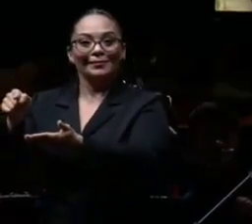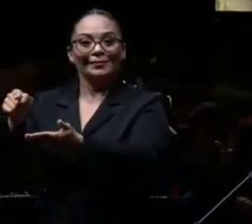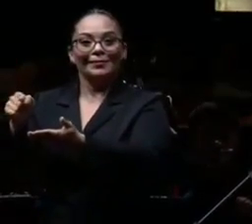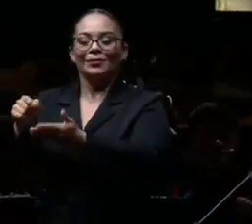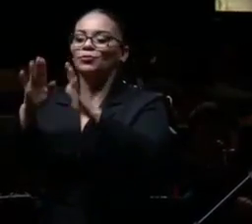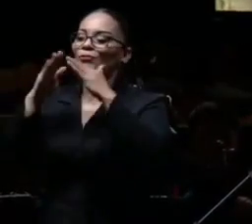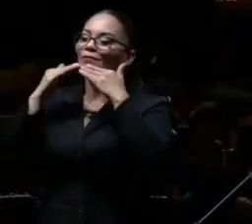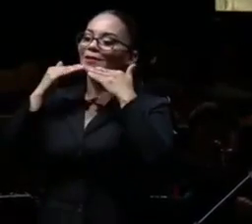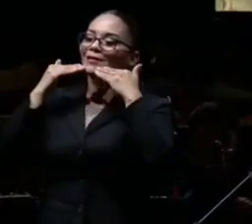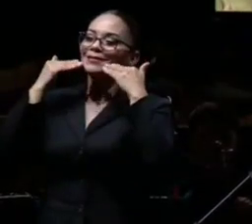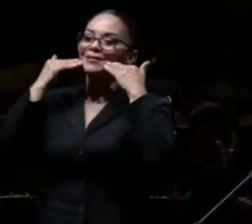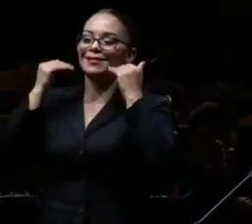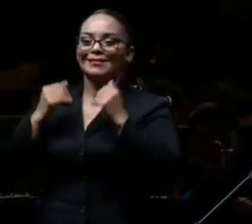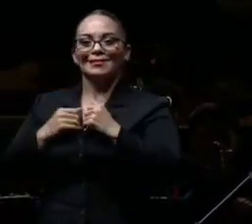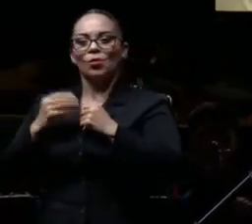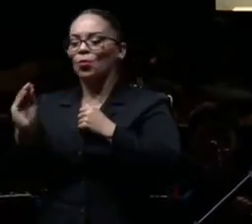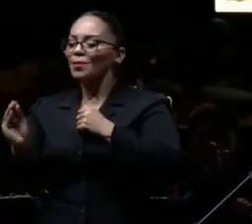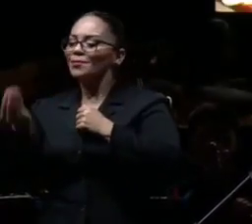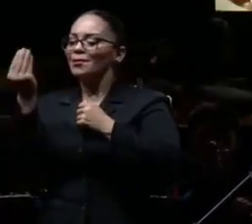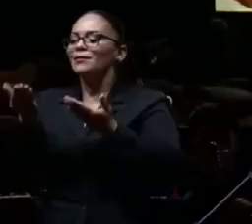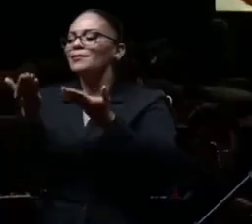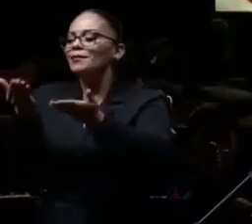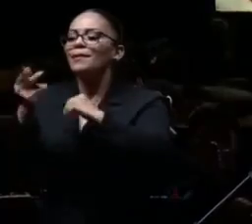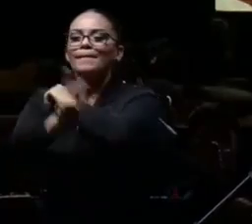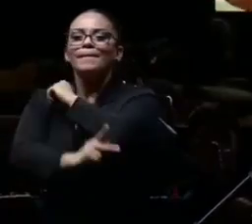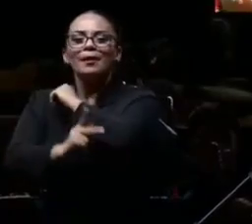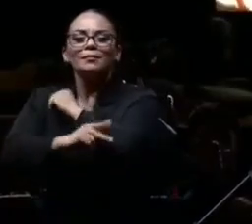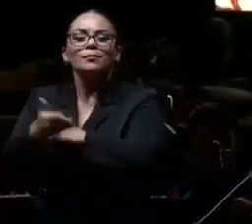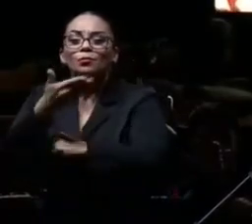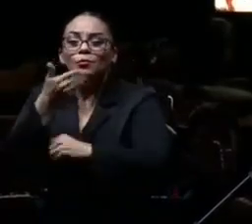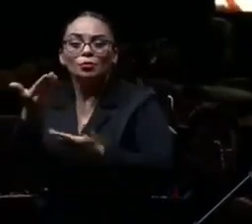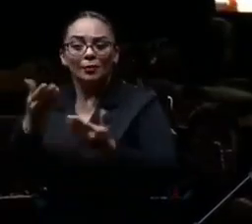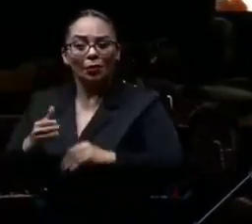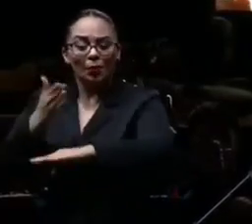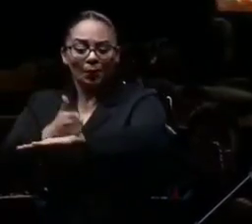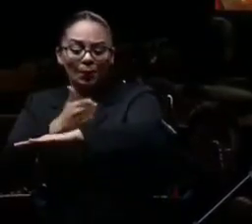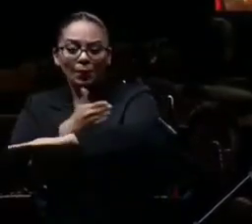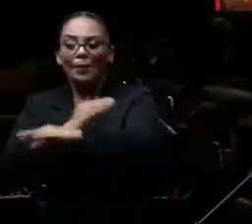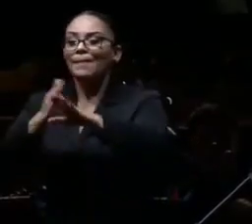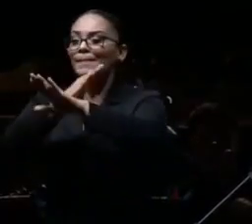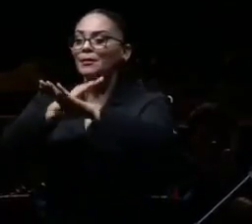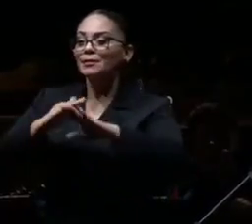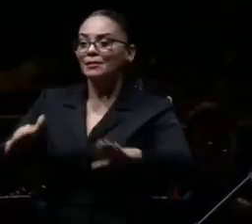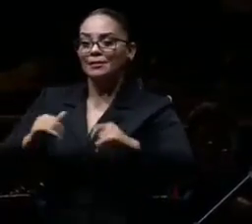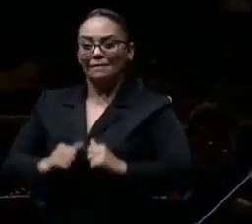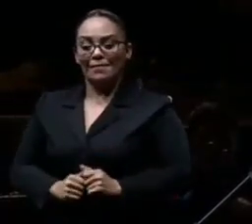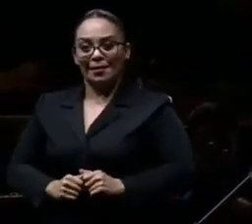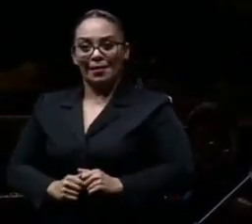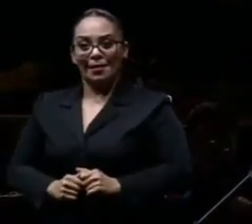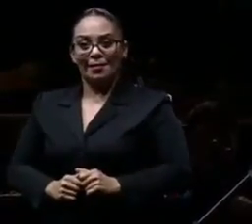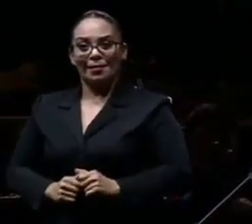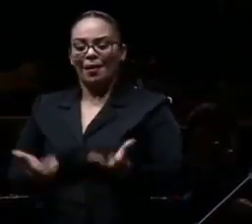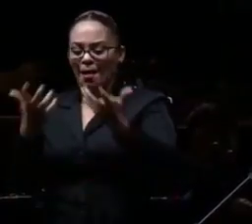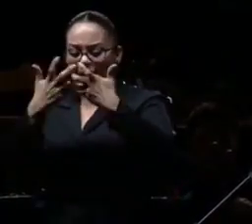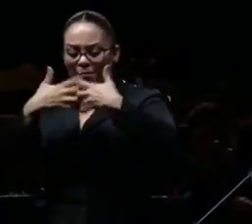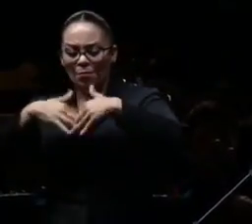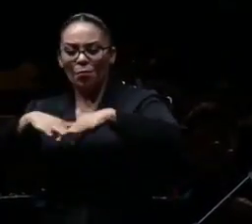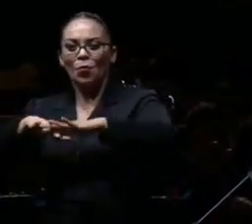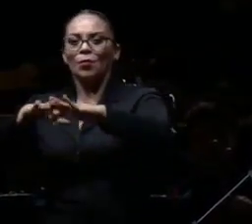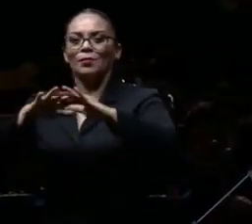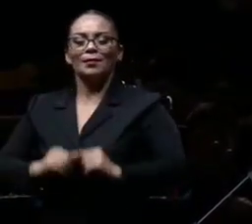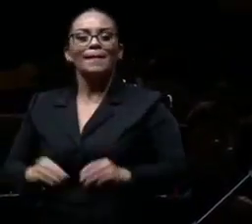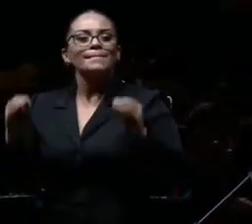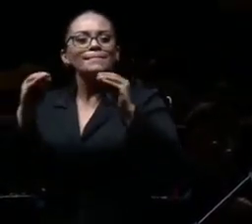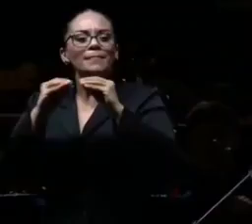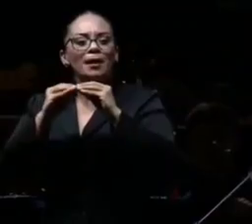juveniles una patria más próspera, más pacífica, más armónica, con